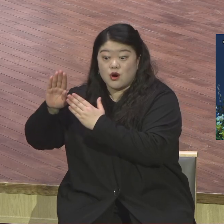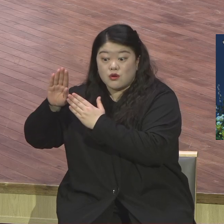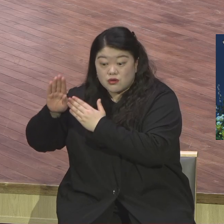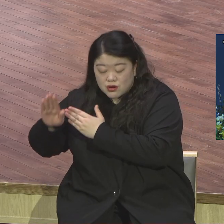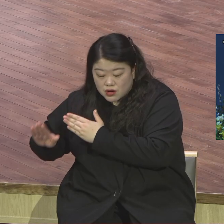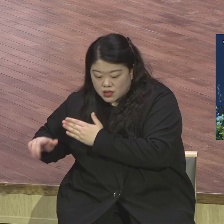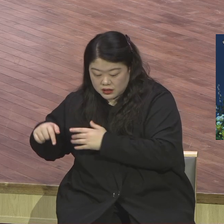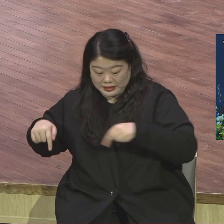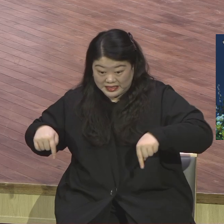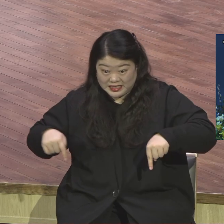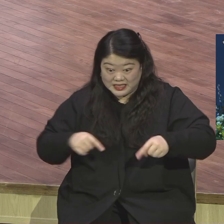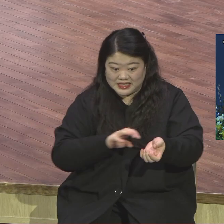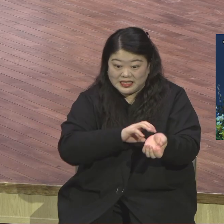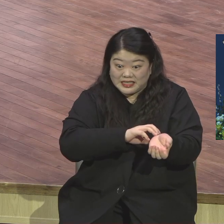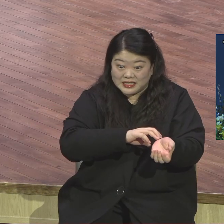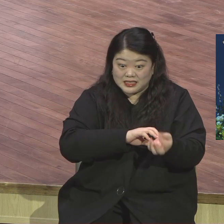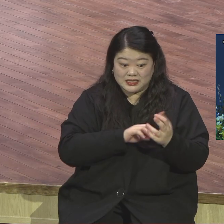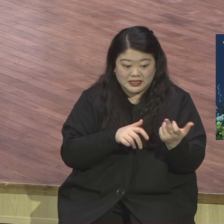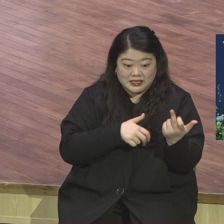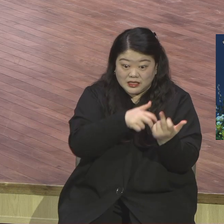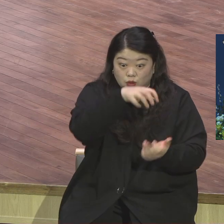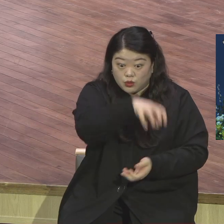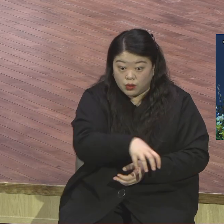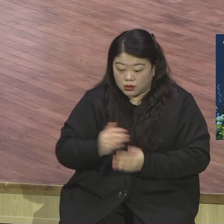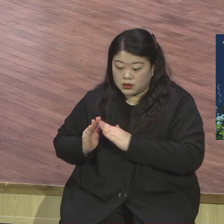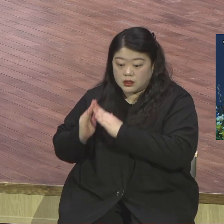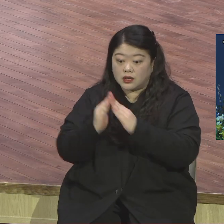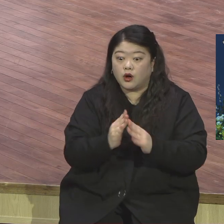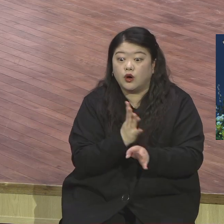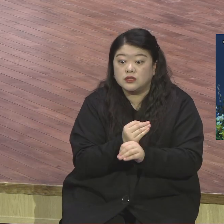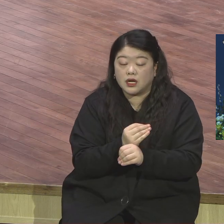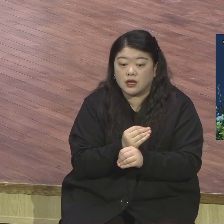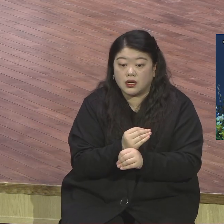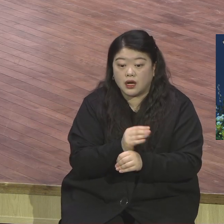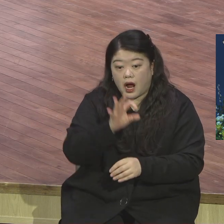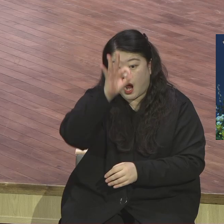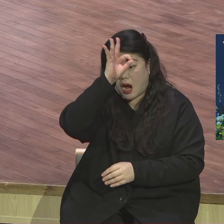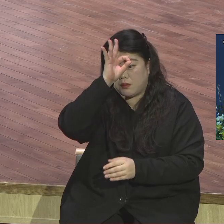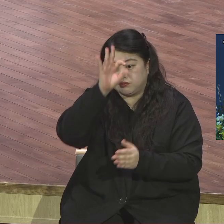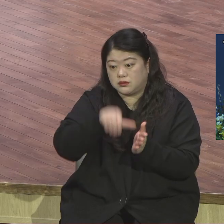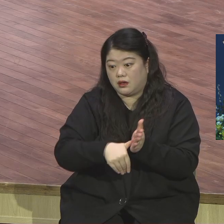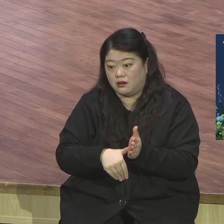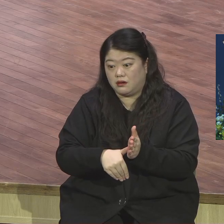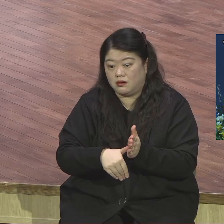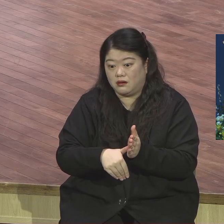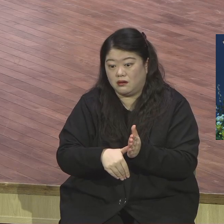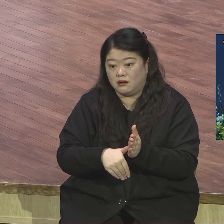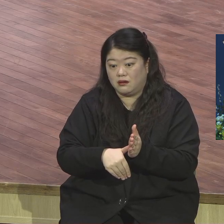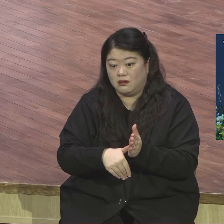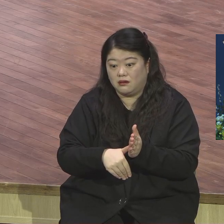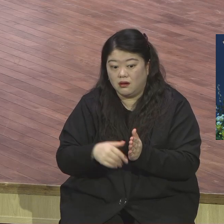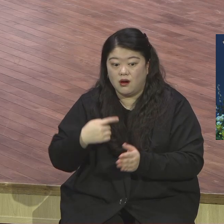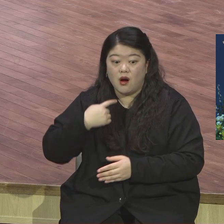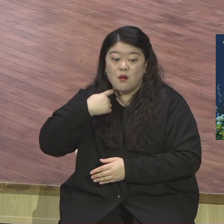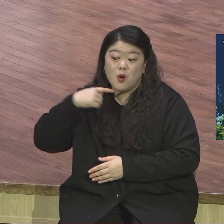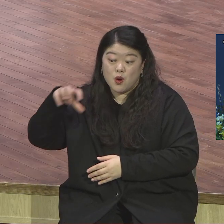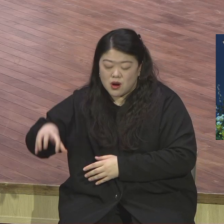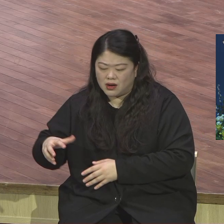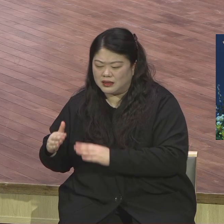IMF 때 우리는 땅을 사고 교회를 그렇게 건축했습니다. 매년 그 이후로 성장을 하면서